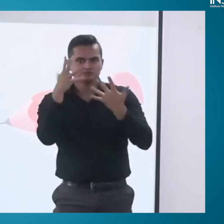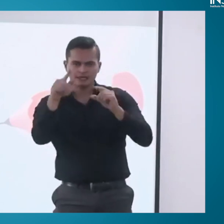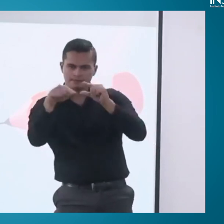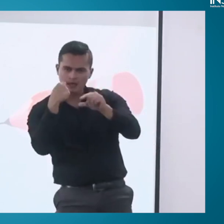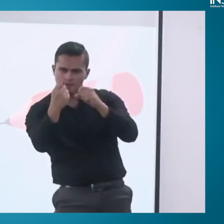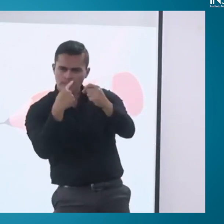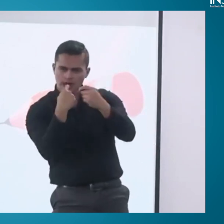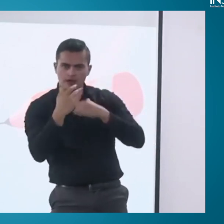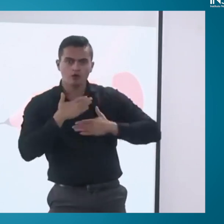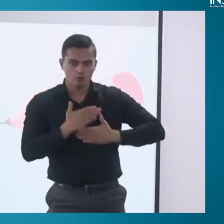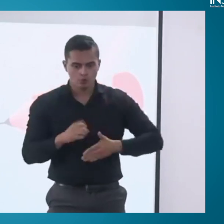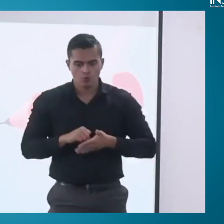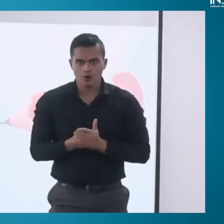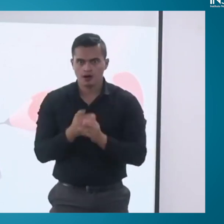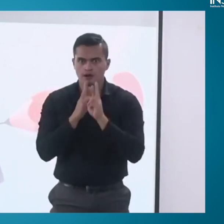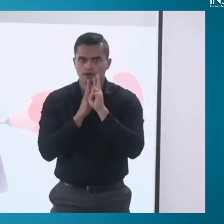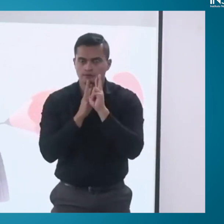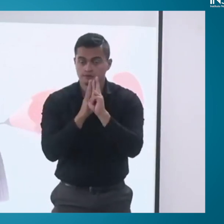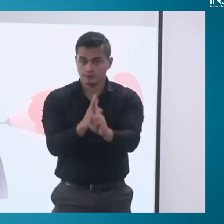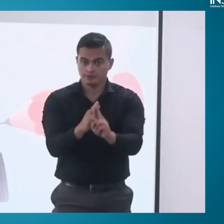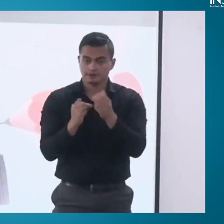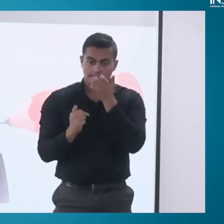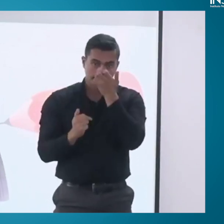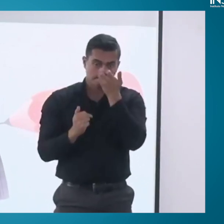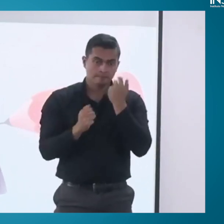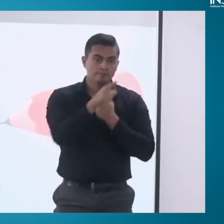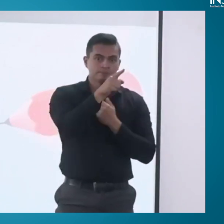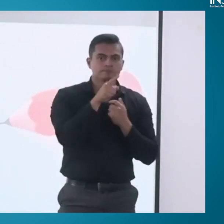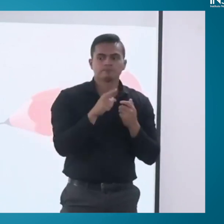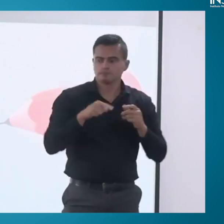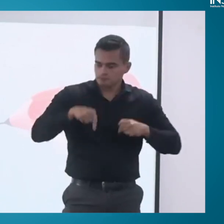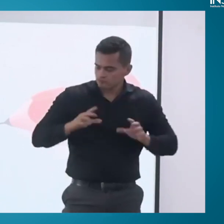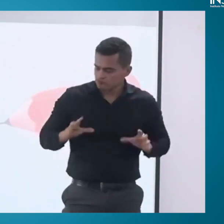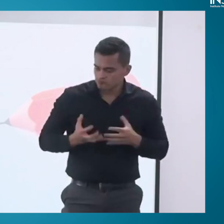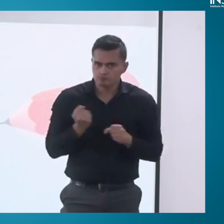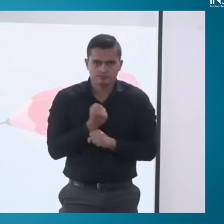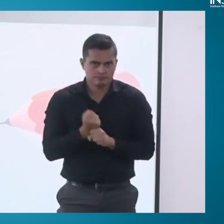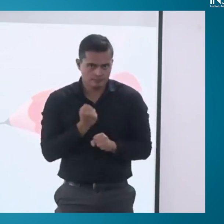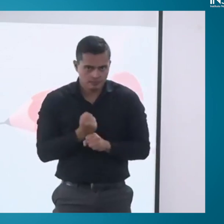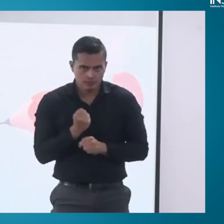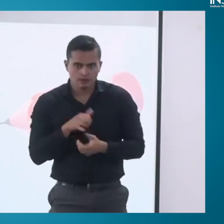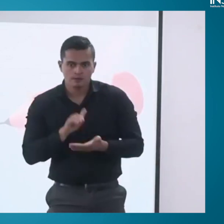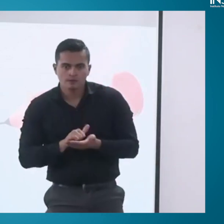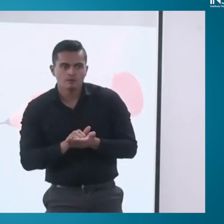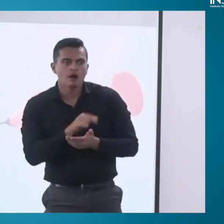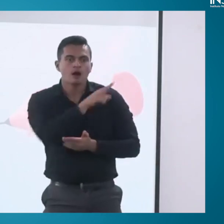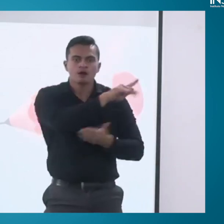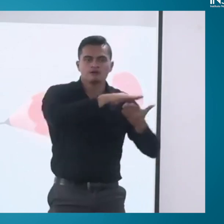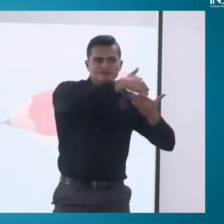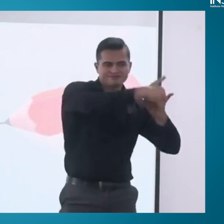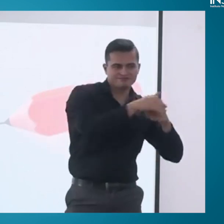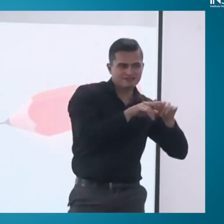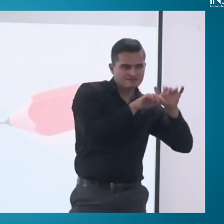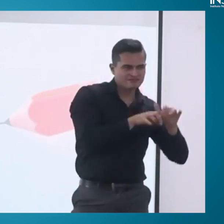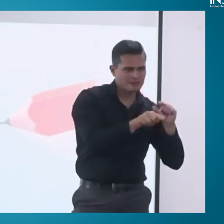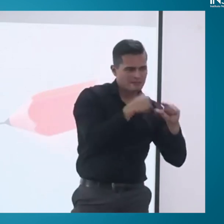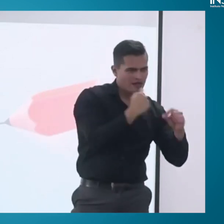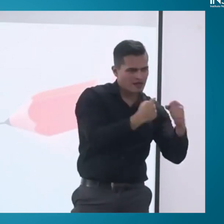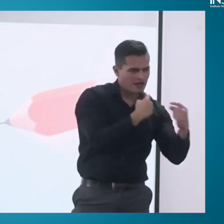preguntas. Durante el trabajo grupal estuvimos respondiendo algunas de estas preguntas en línea